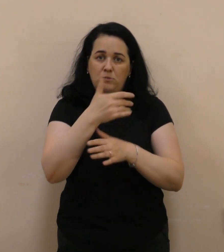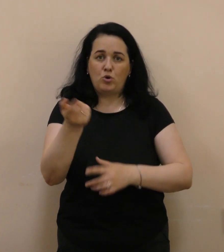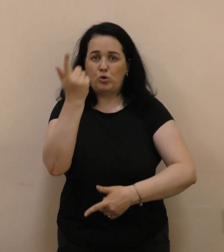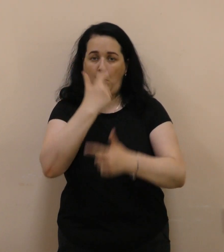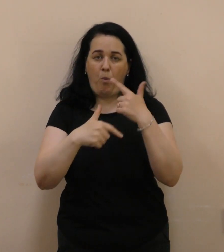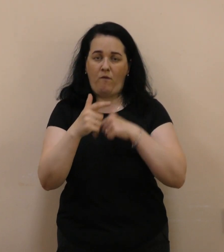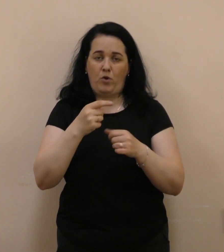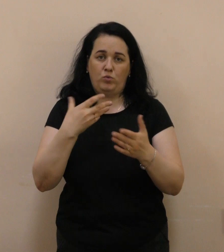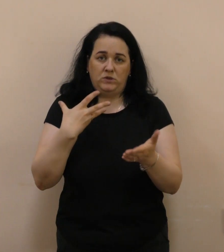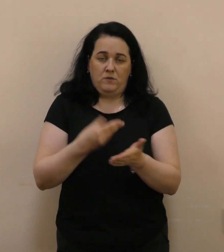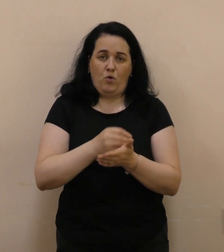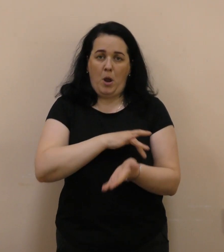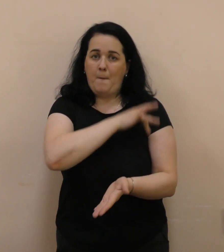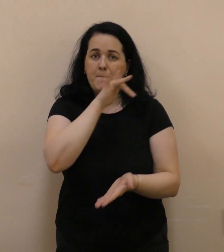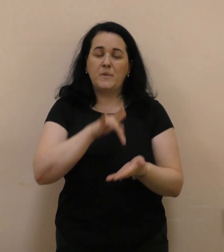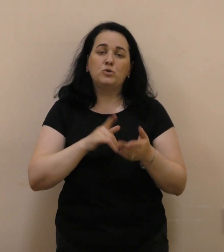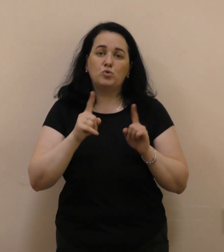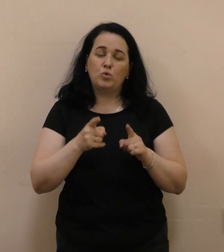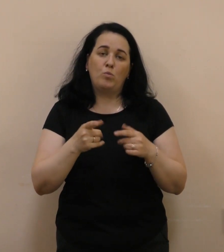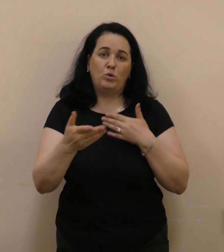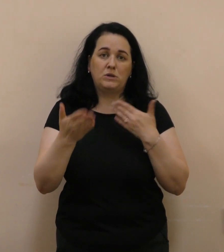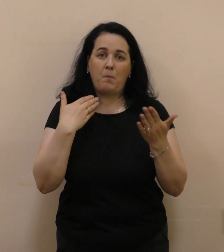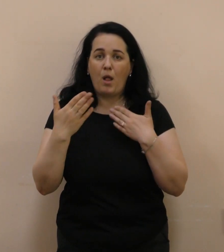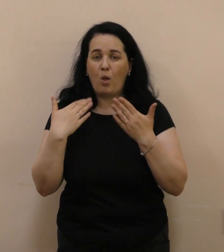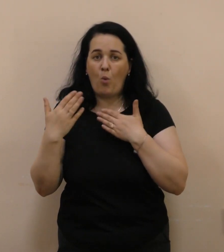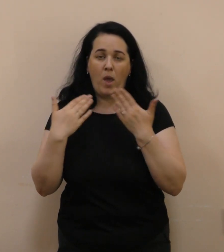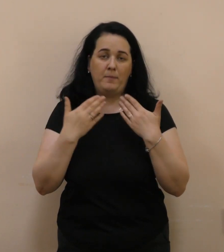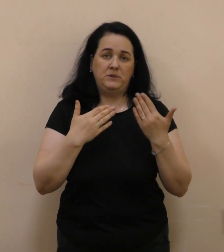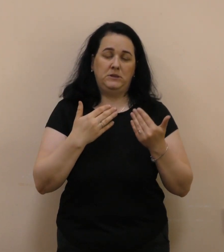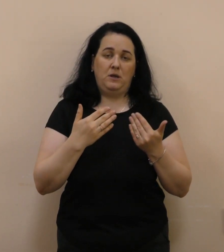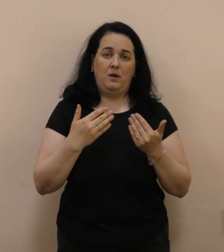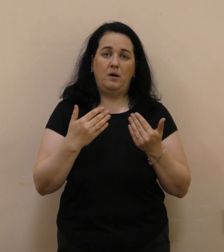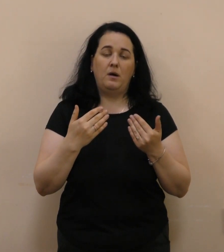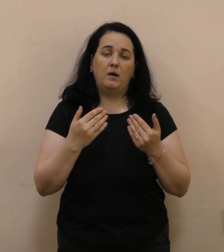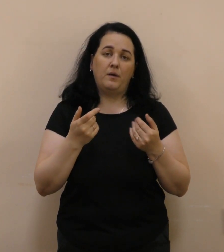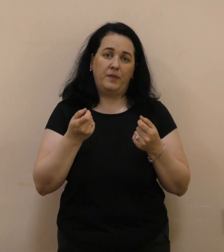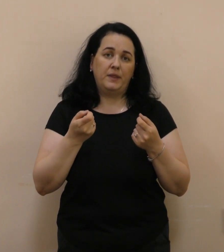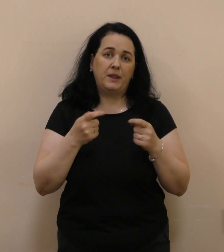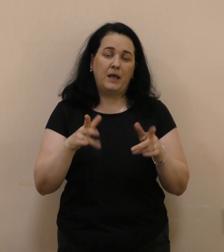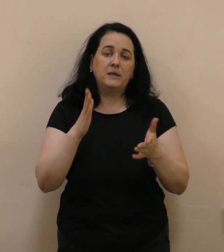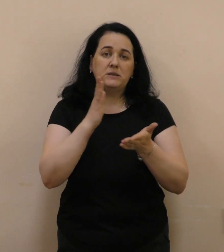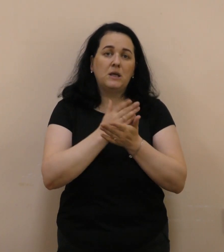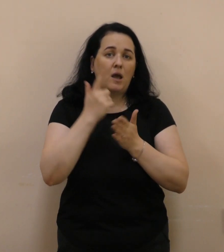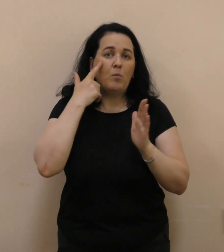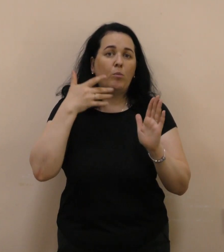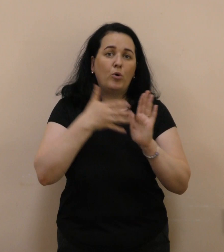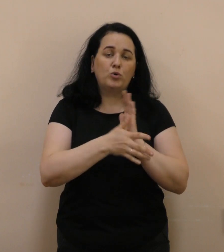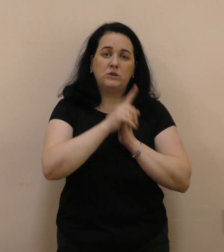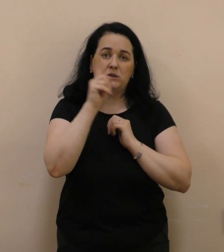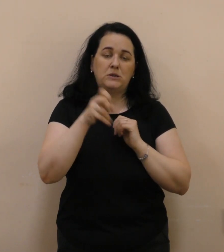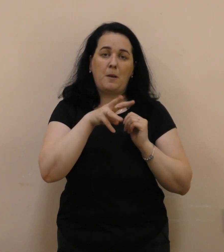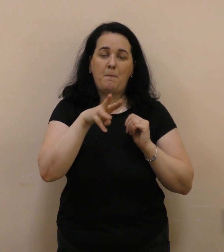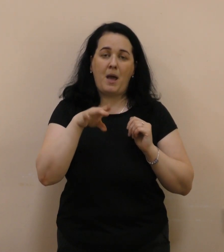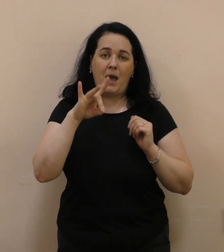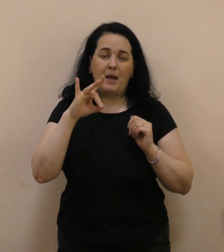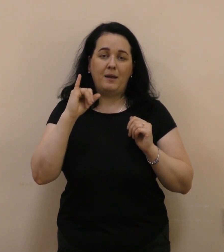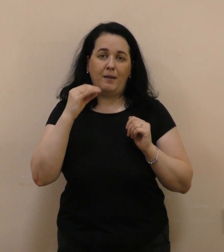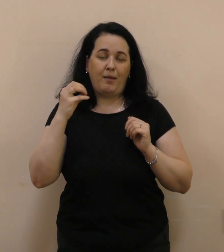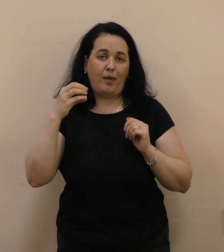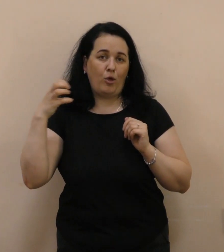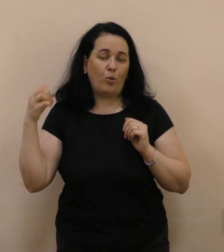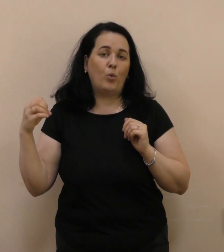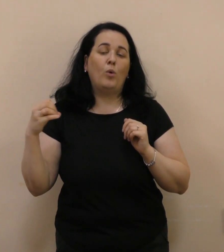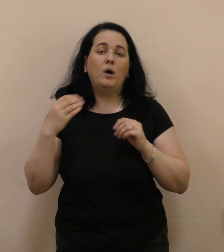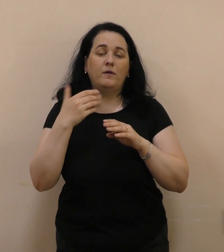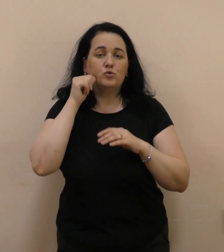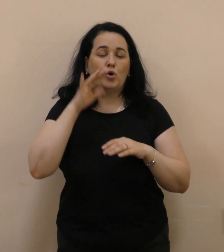місце, місто. Тому спілкуємося. Десь є порозуміння з мерією. Вчора були три мера.